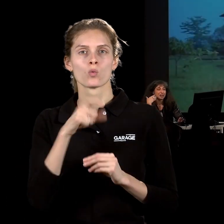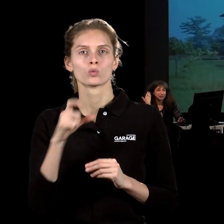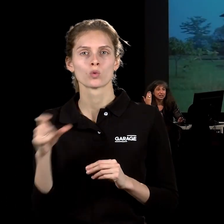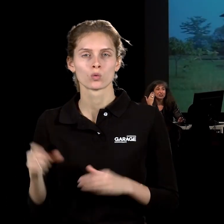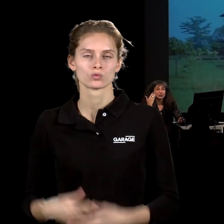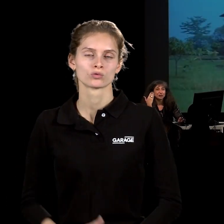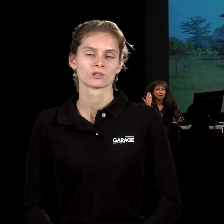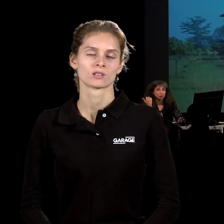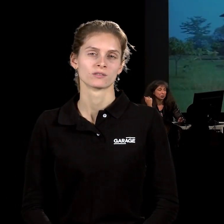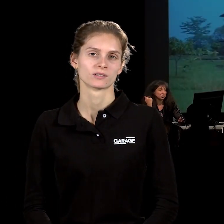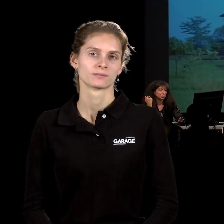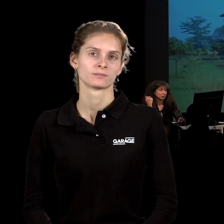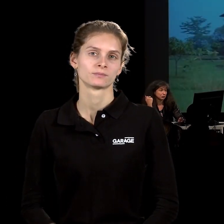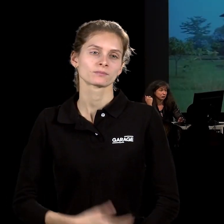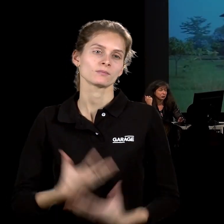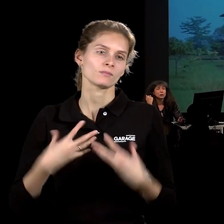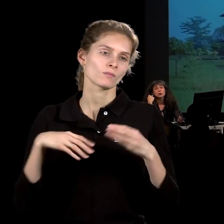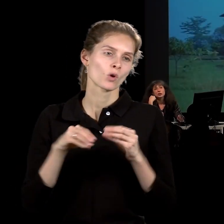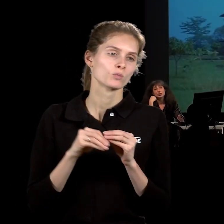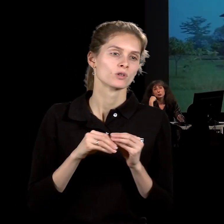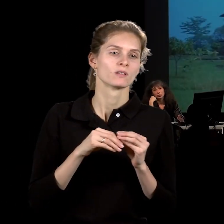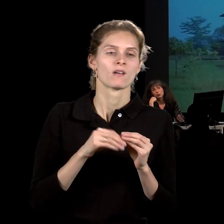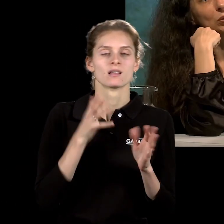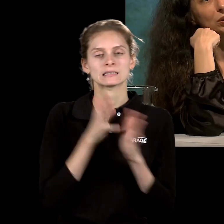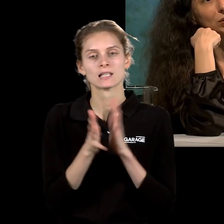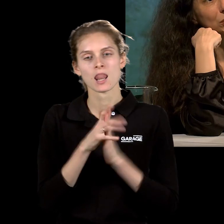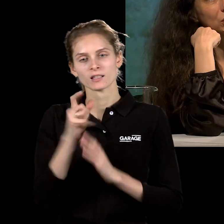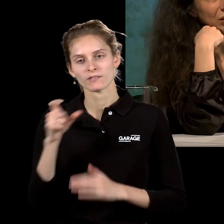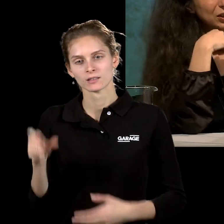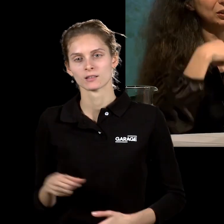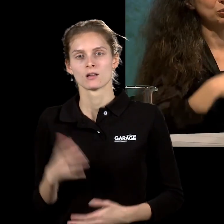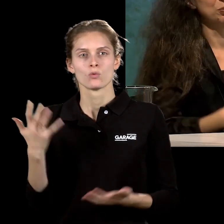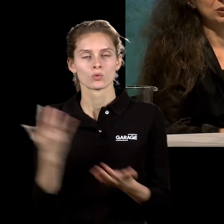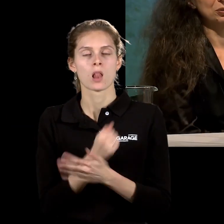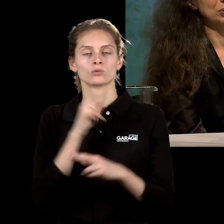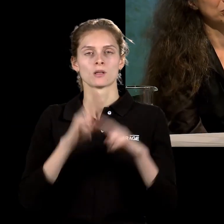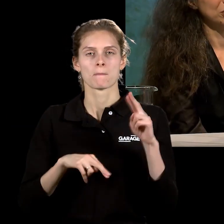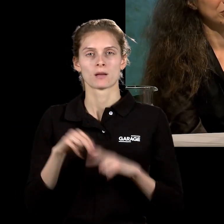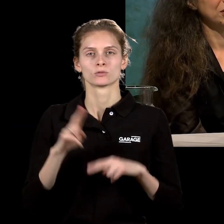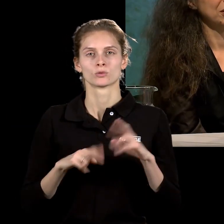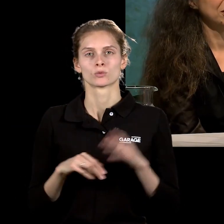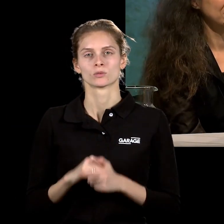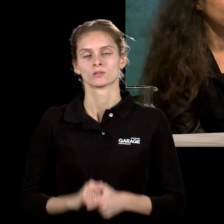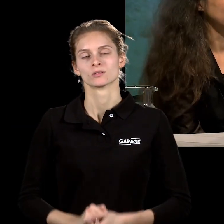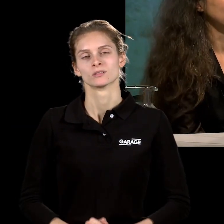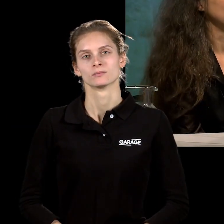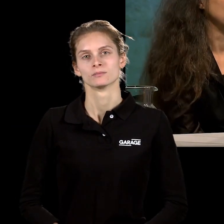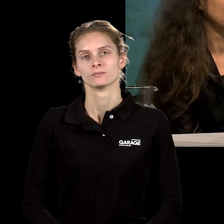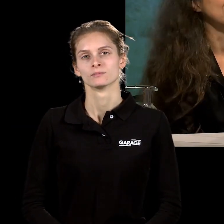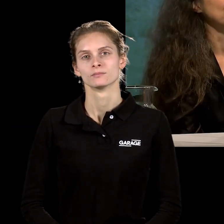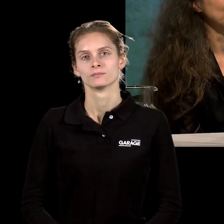исследователей, которое удалось построить. Вот та идея утопии, которая одна из